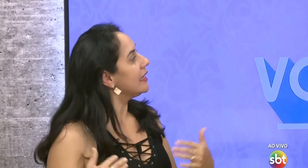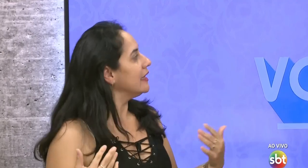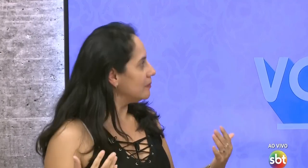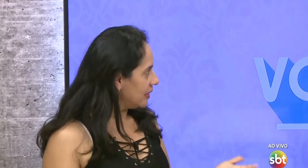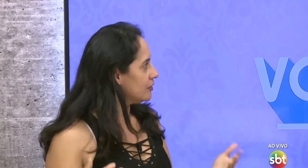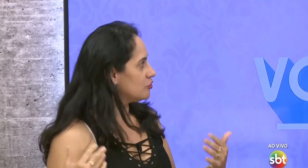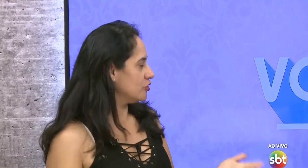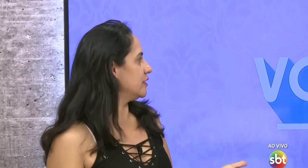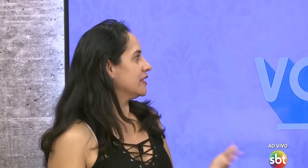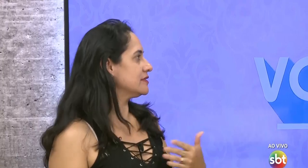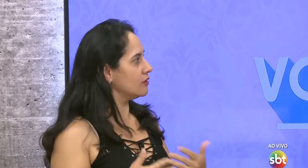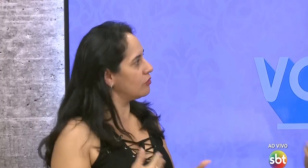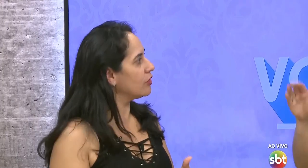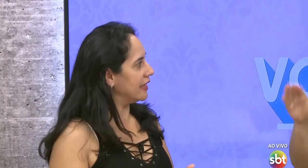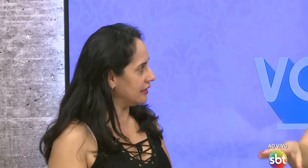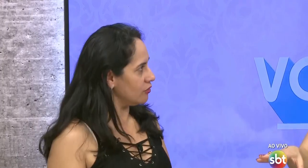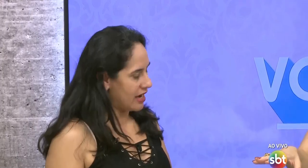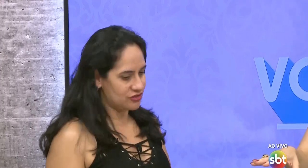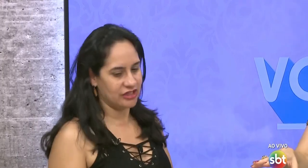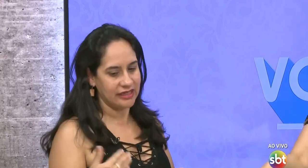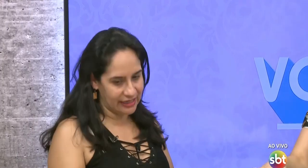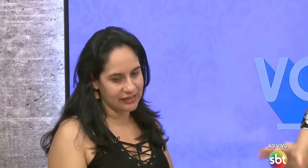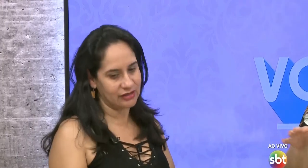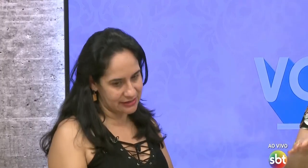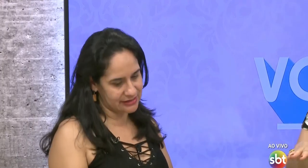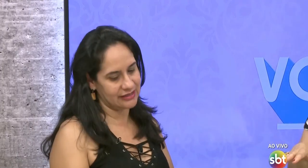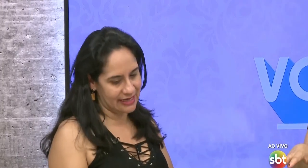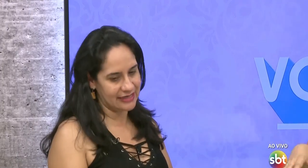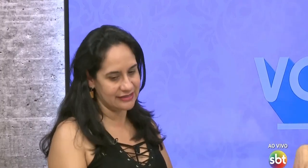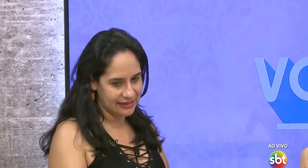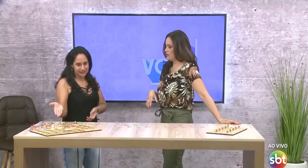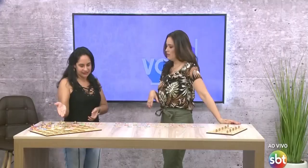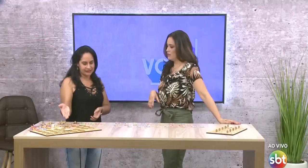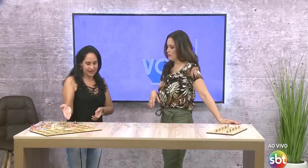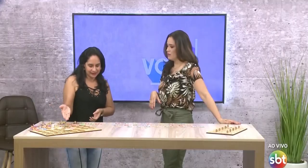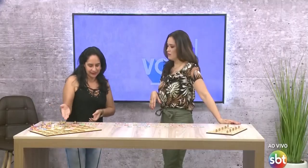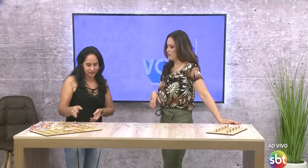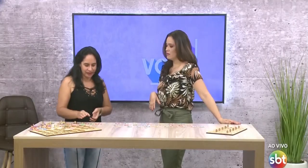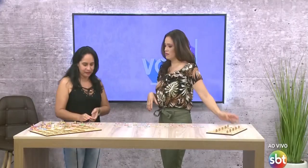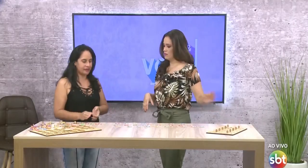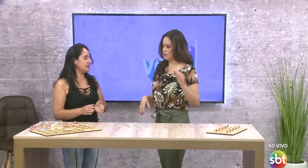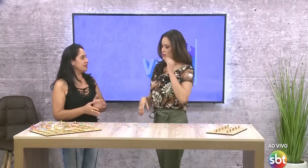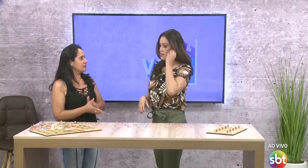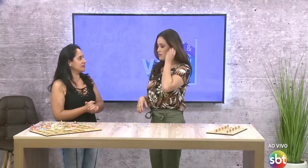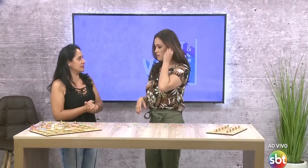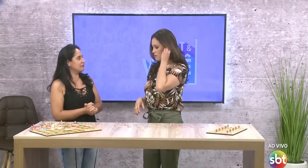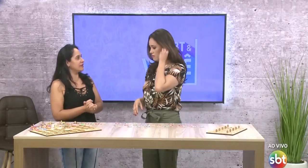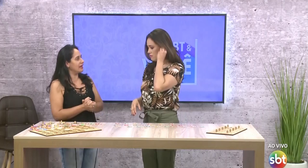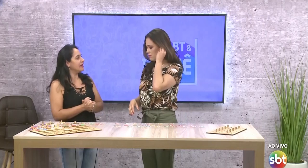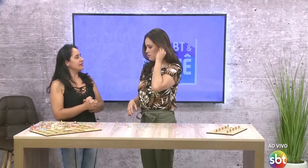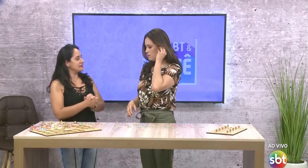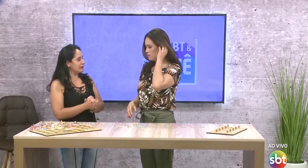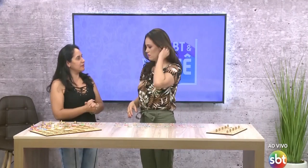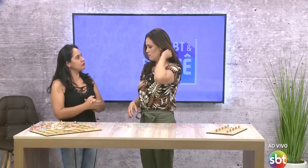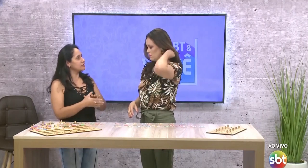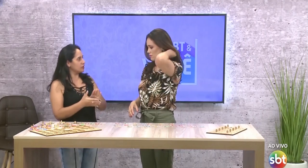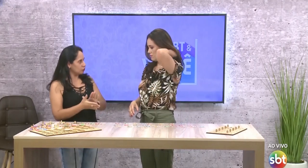meio de comunicação, qualquer linguagem. E a língua de sinais está aqui pra aprender. Então, assim, pra saber o seu